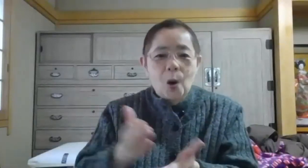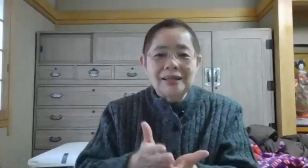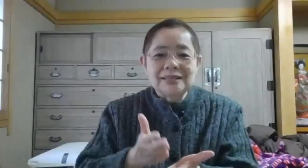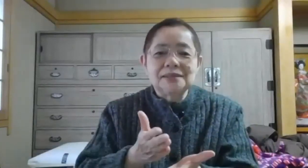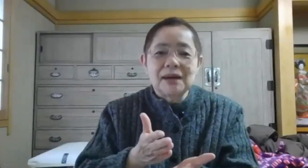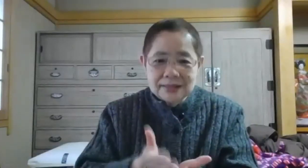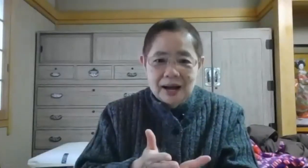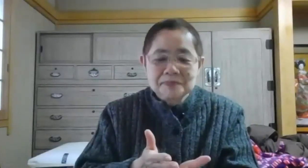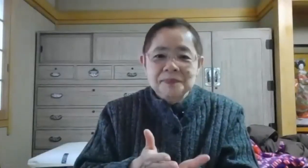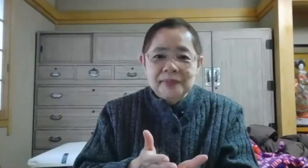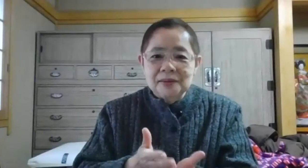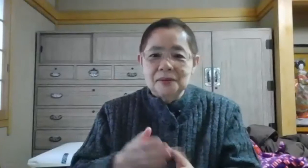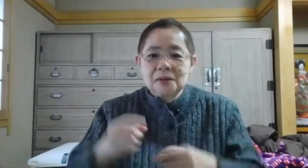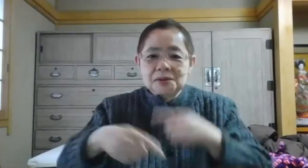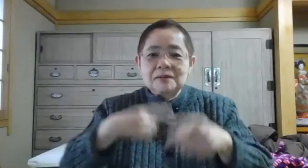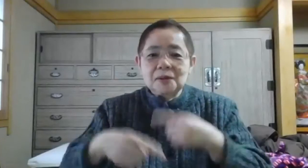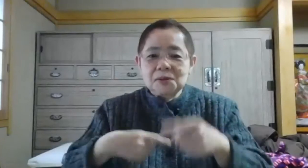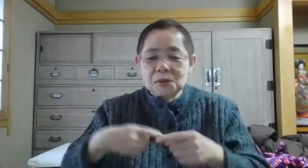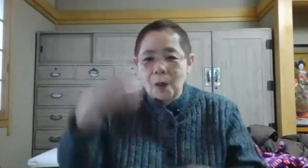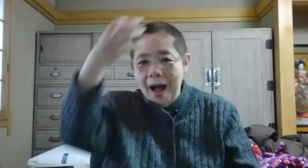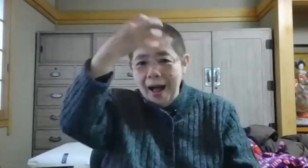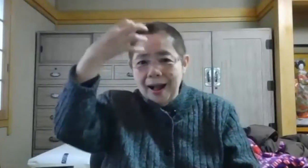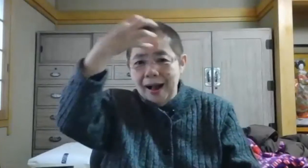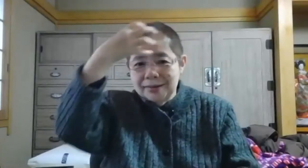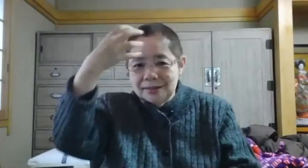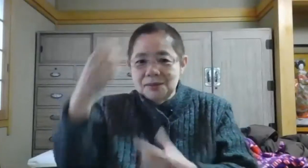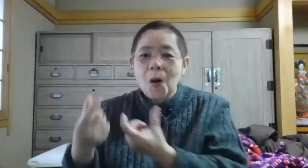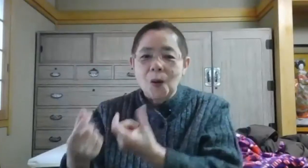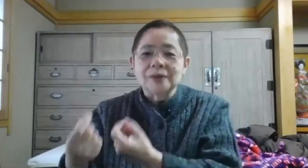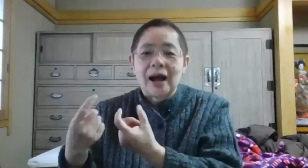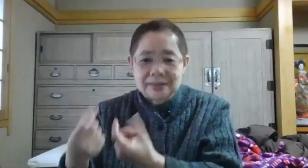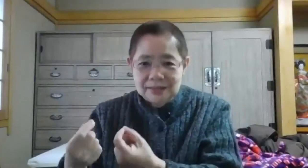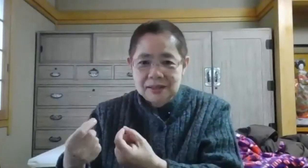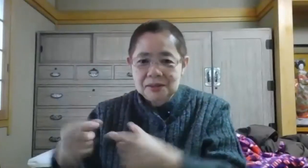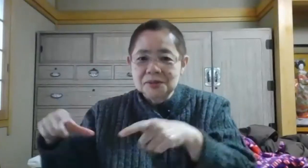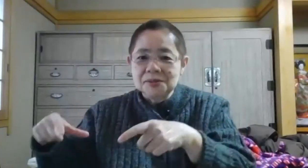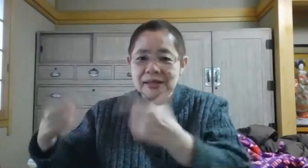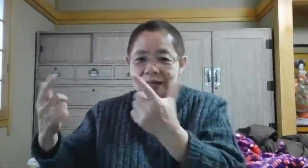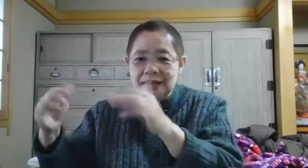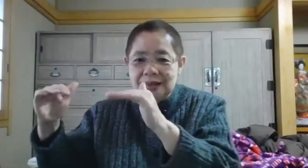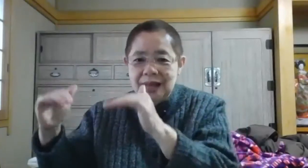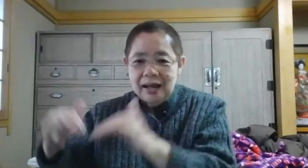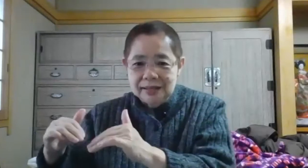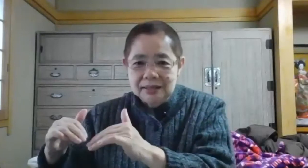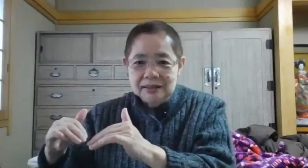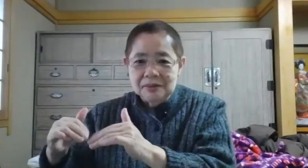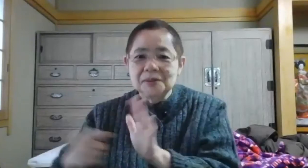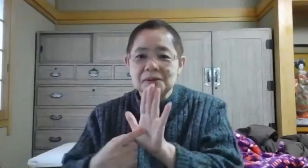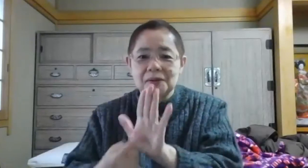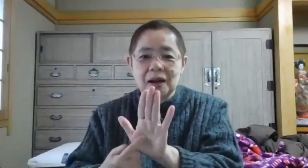話ししましたあの手話というのは漢字と同じ要するに北谷という表現